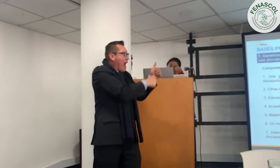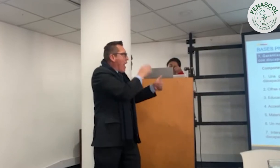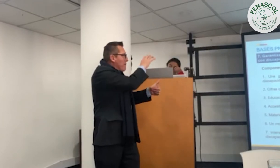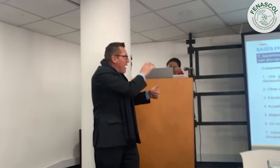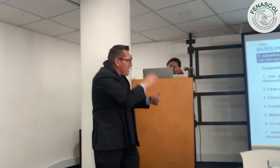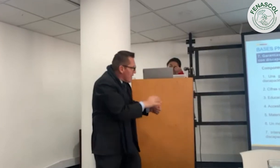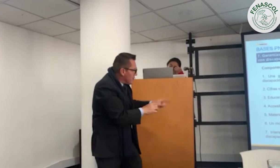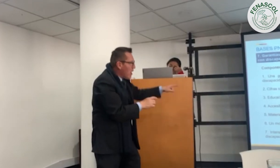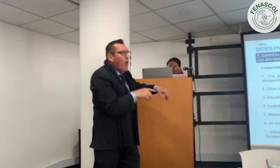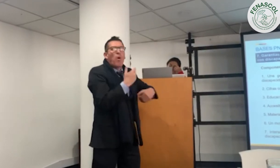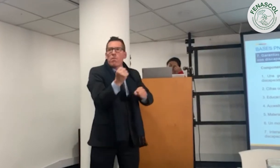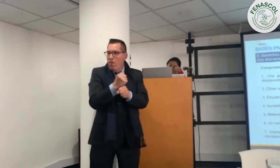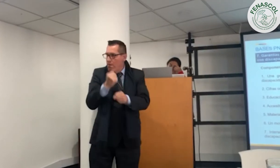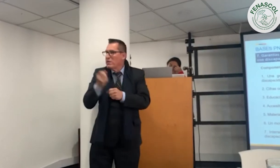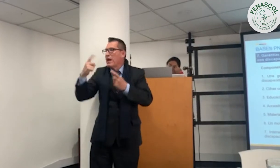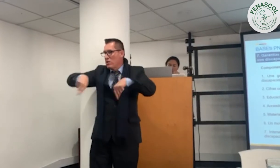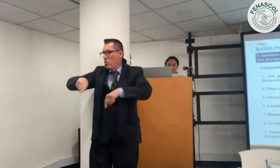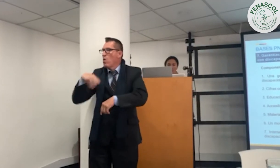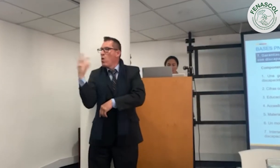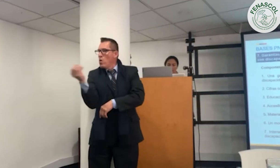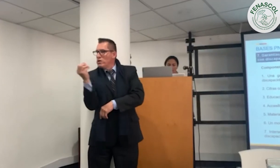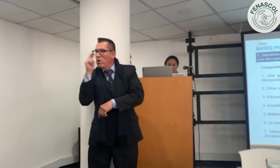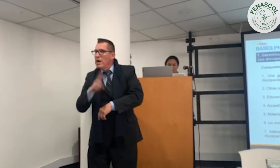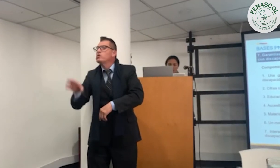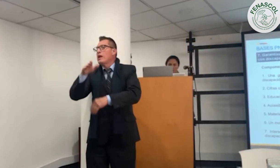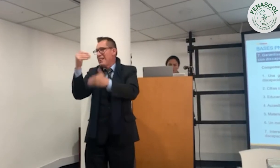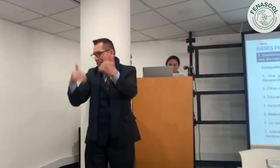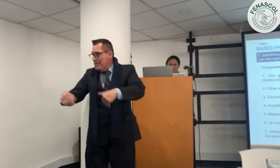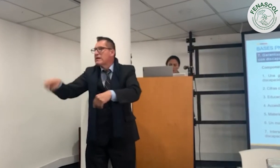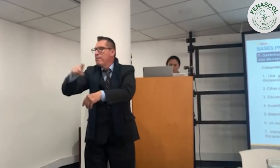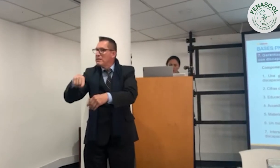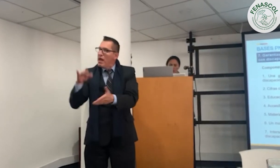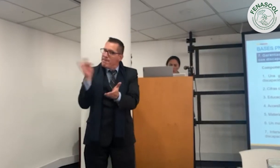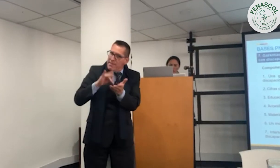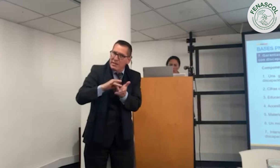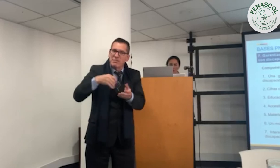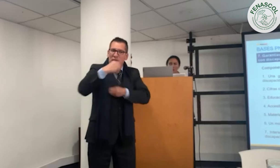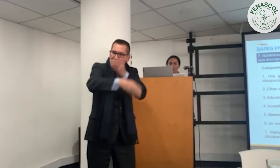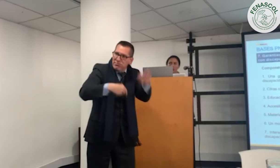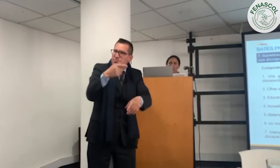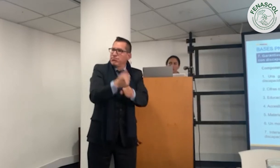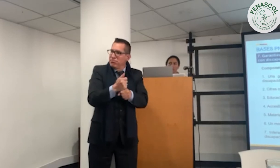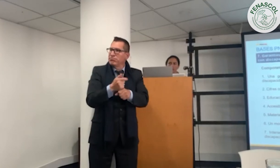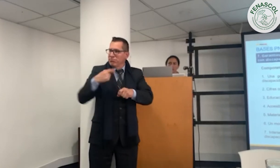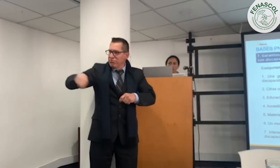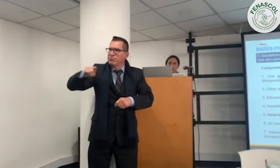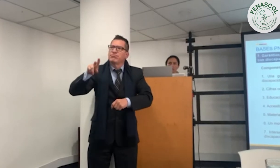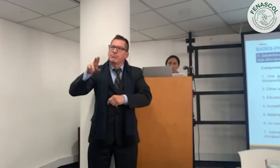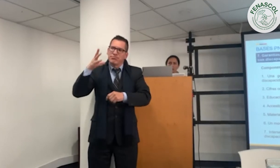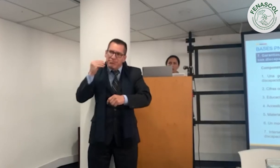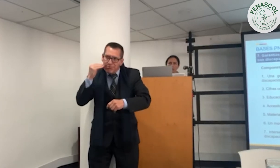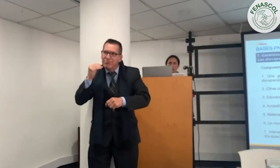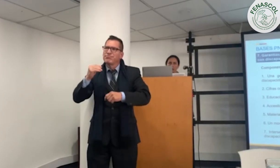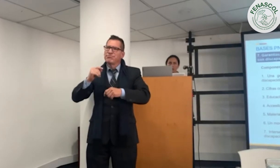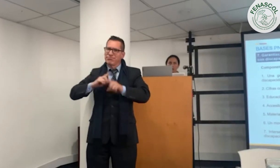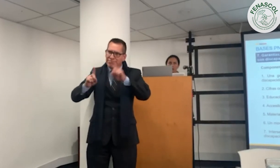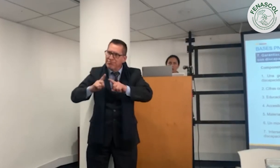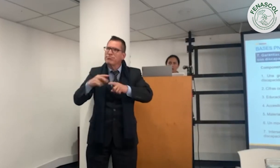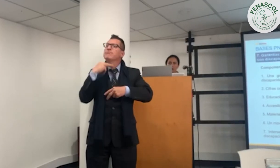allí la importancia de la participación del Consejo Nacional de Discapacidad. Para que aportemos desde la mirada de la experiencia como